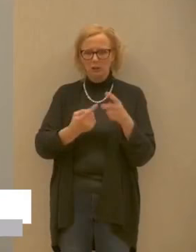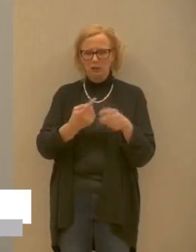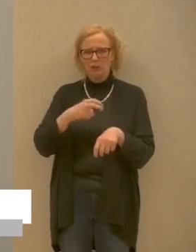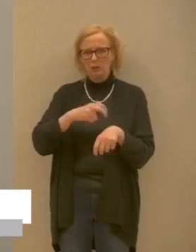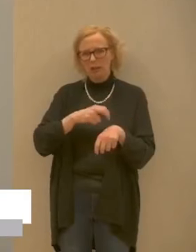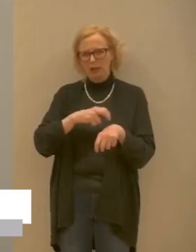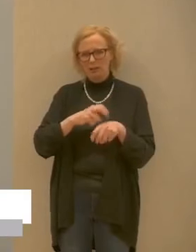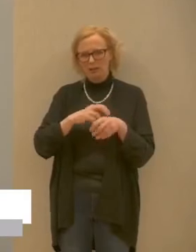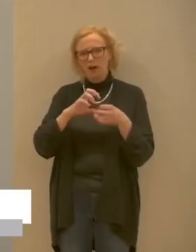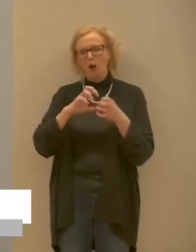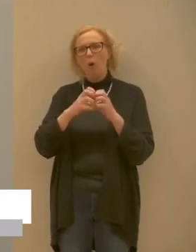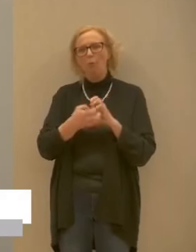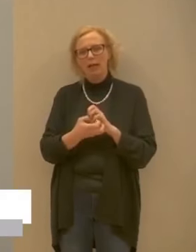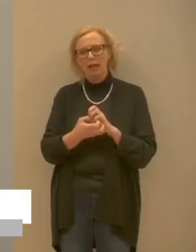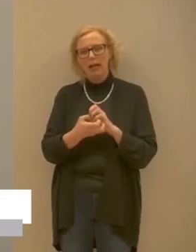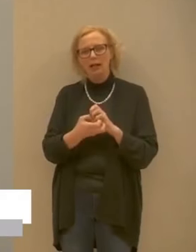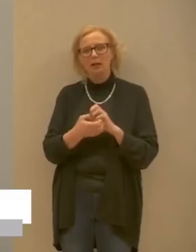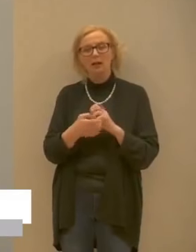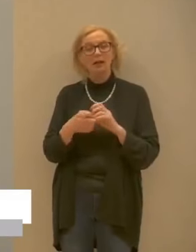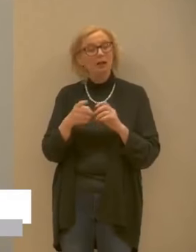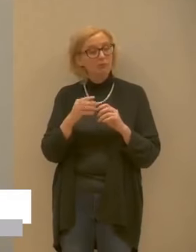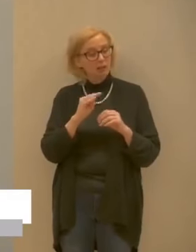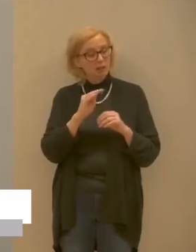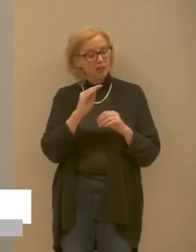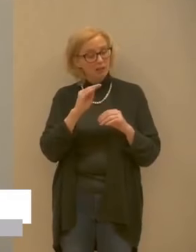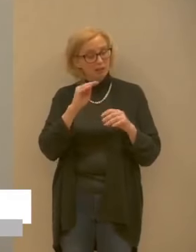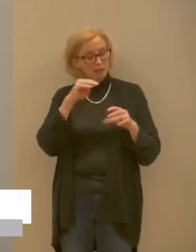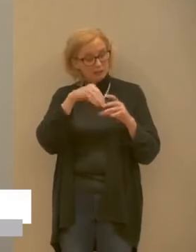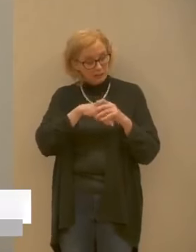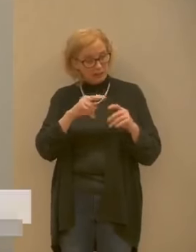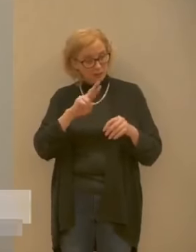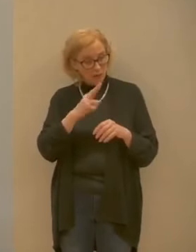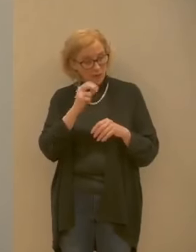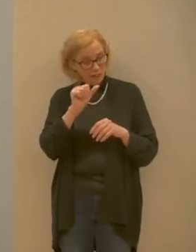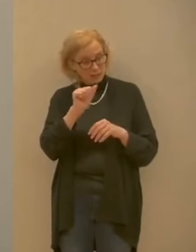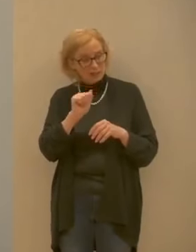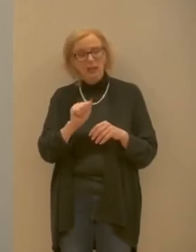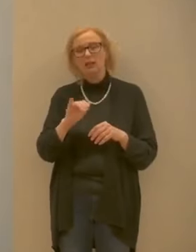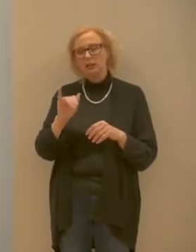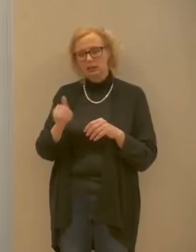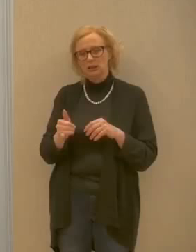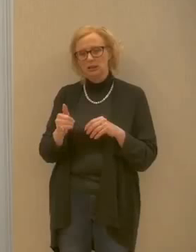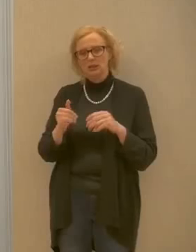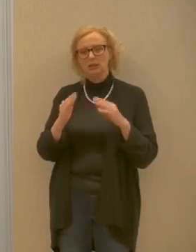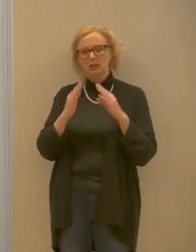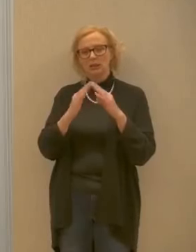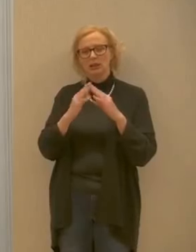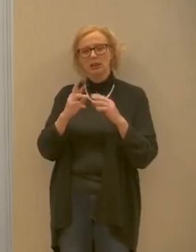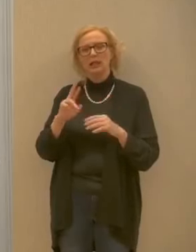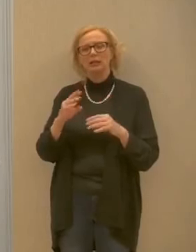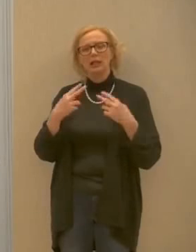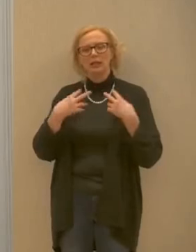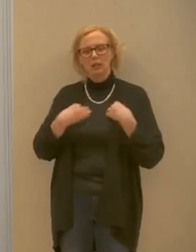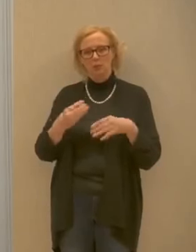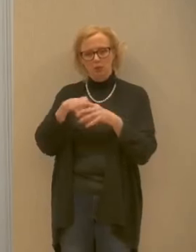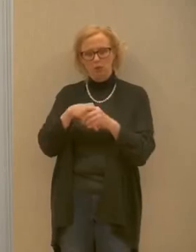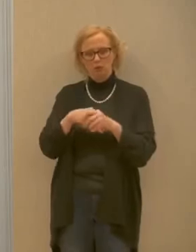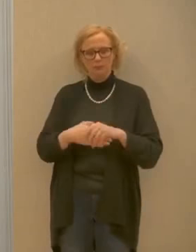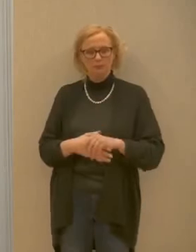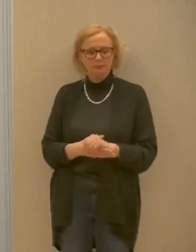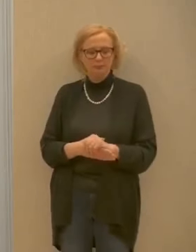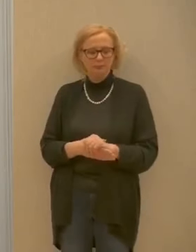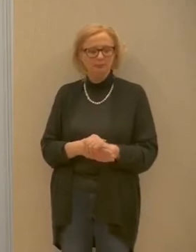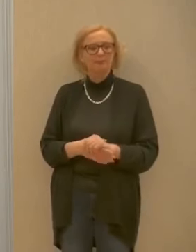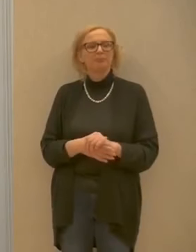complesso in RSA in RSA quindi questo penso sia abbastanza chiaro adesso volevo